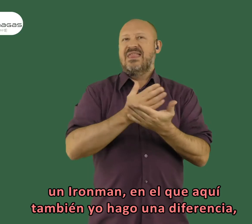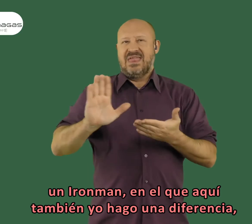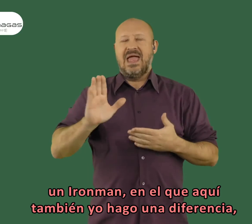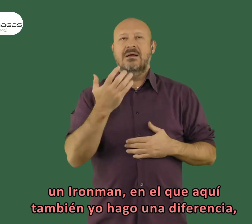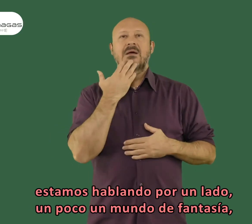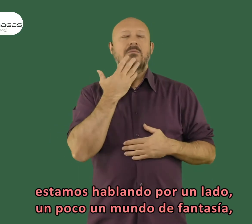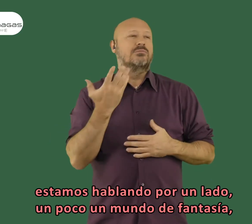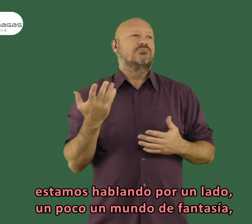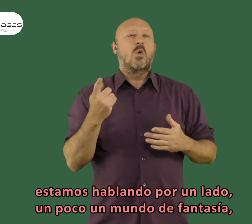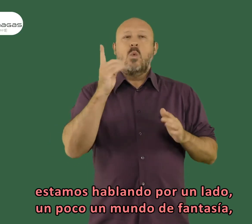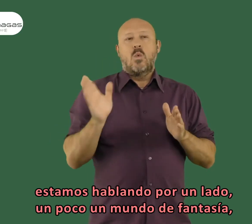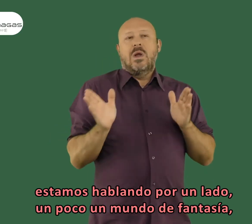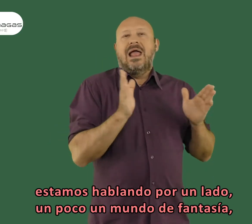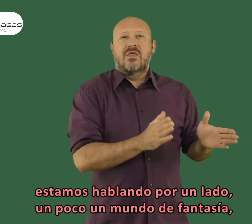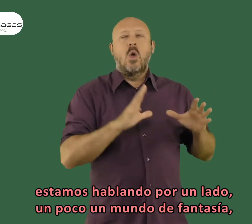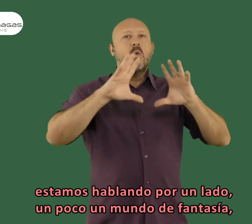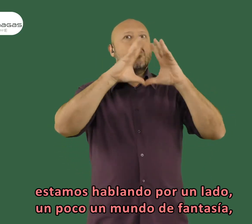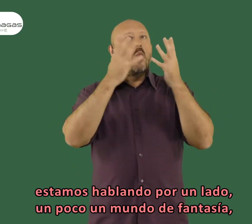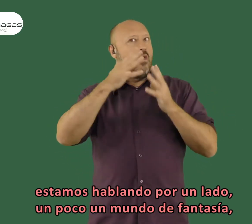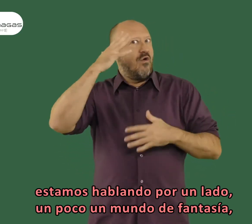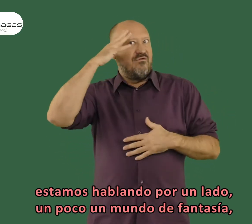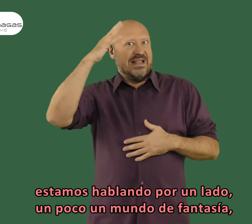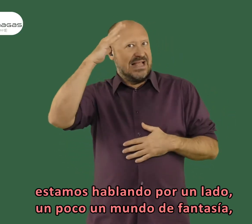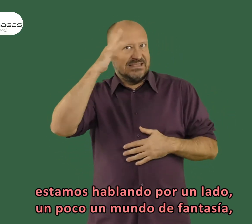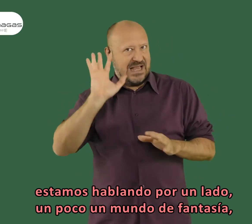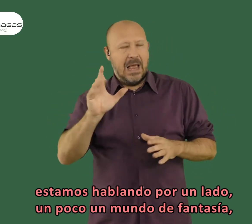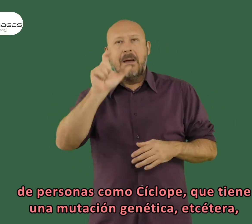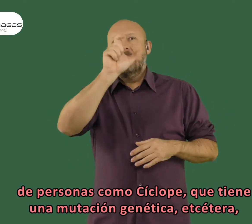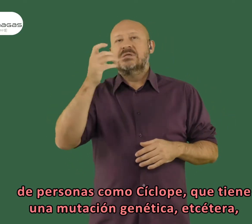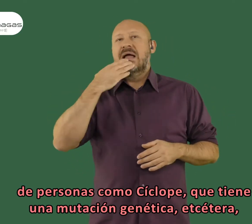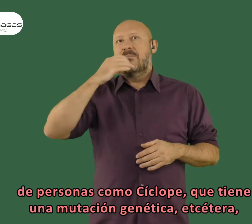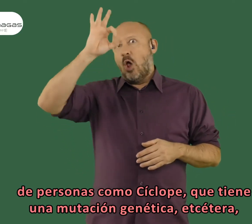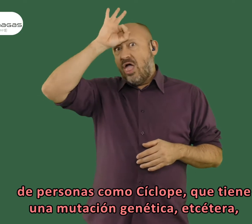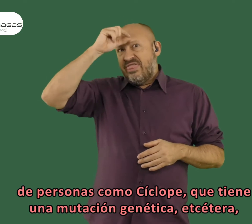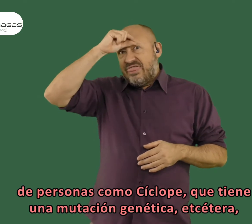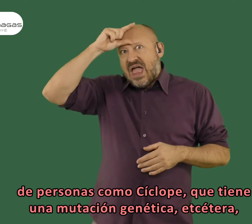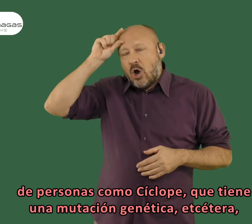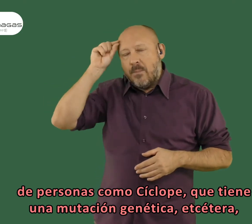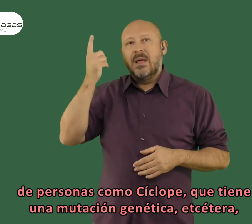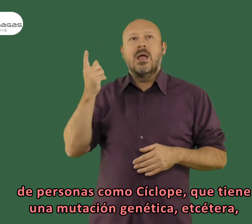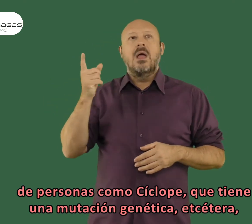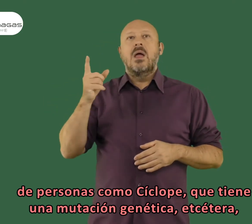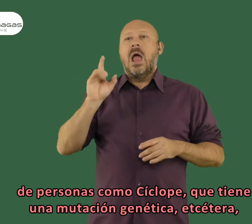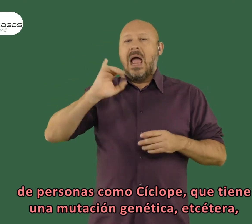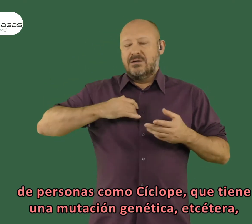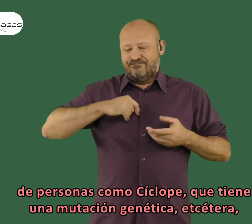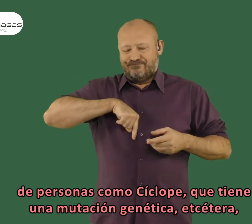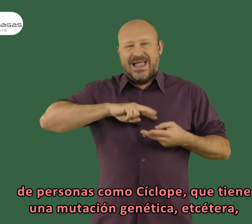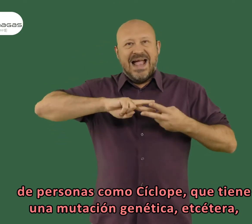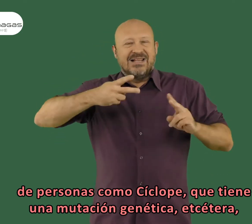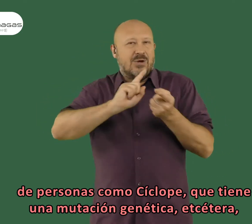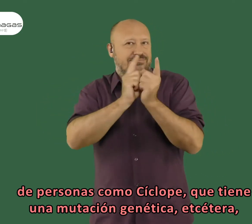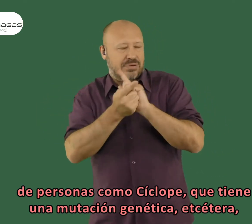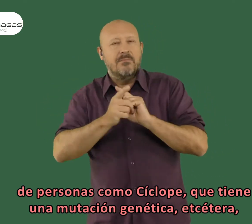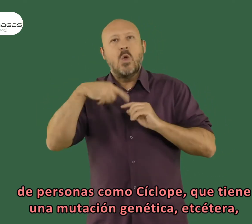también yo hago una diferencia, estamos hablando por un lado un poco un mundo de fantasía, de personas como Cíclope que tiene una